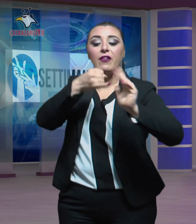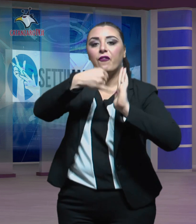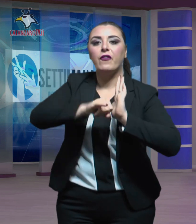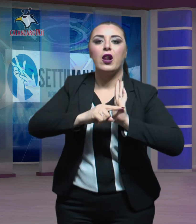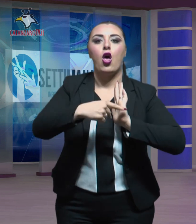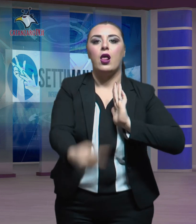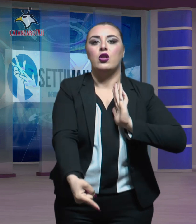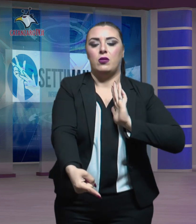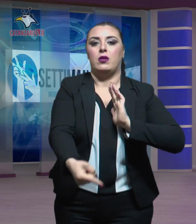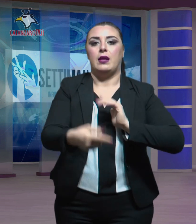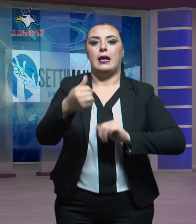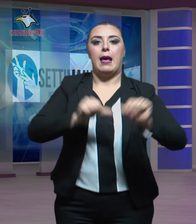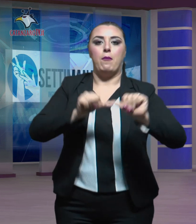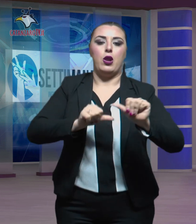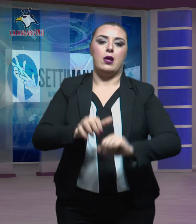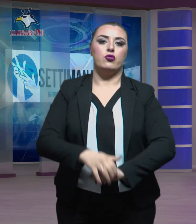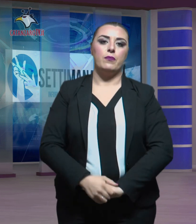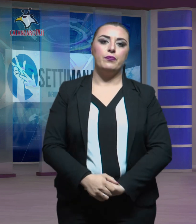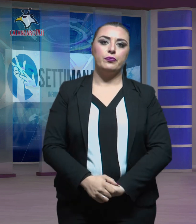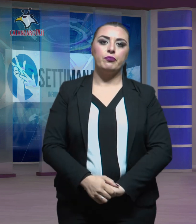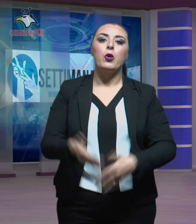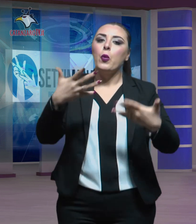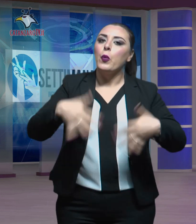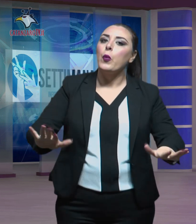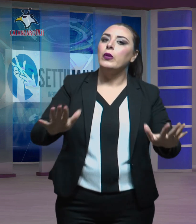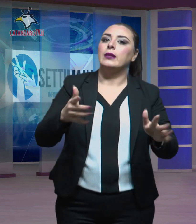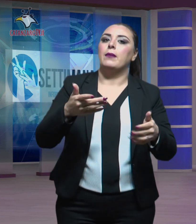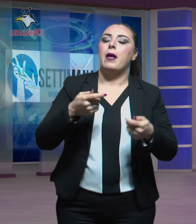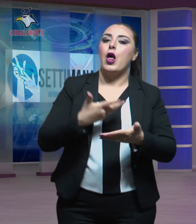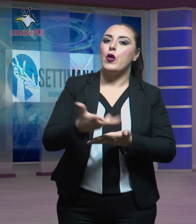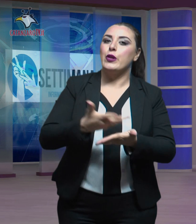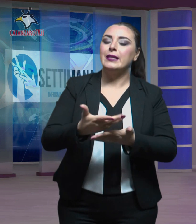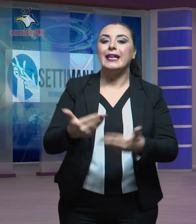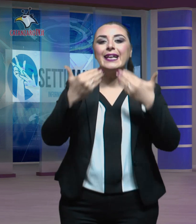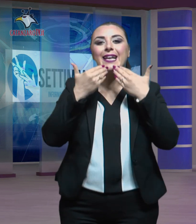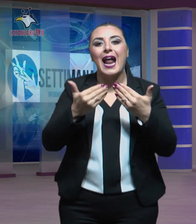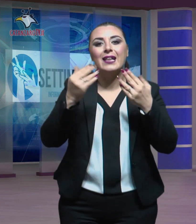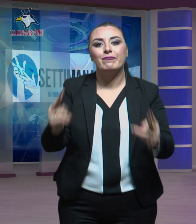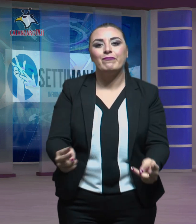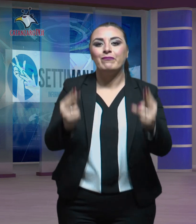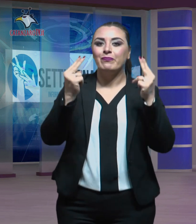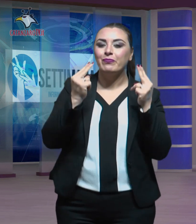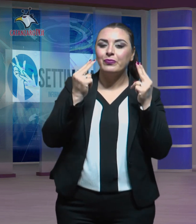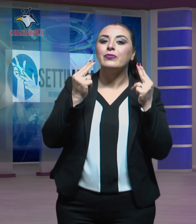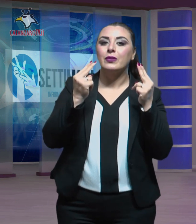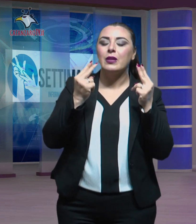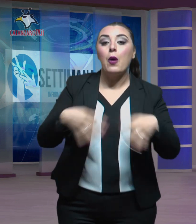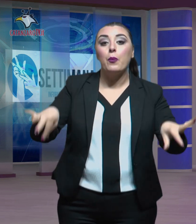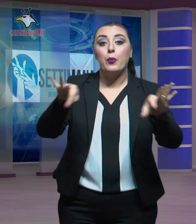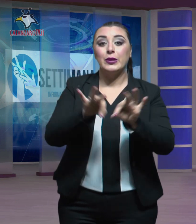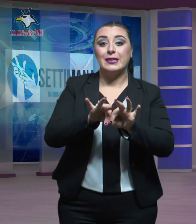termine del torneo. Era l'ultima notizia, grazie per averci sentito.